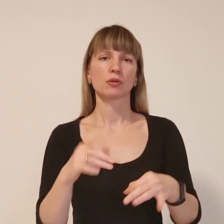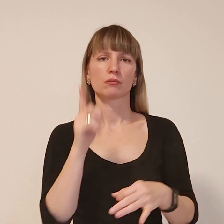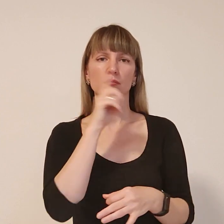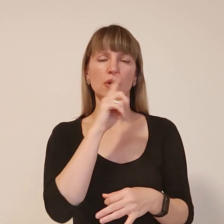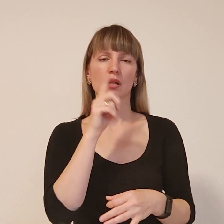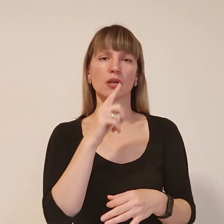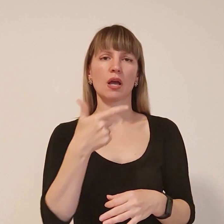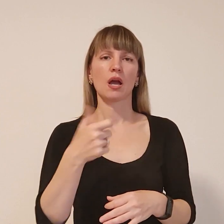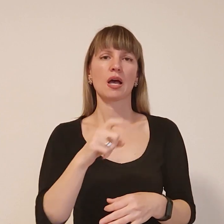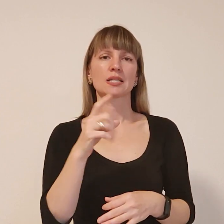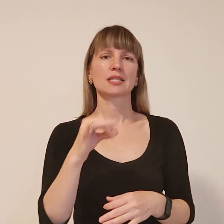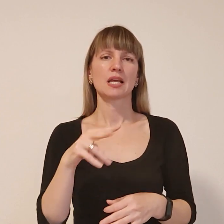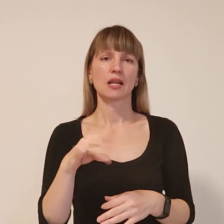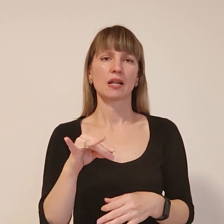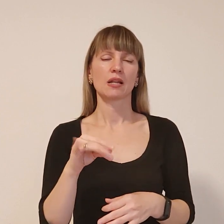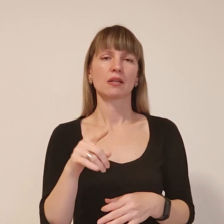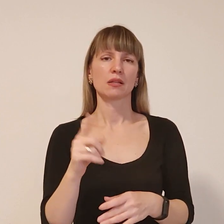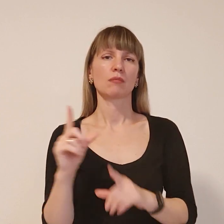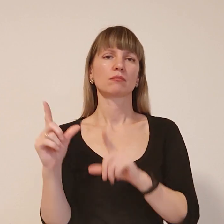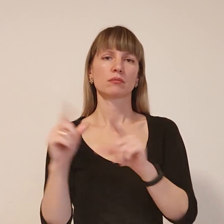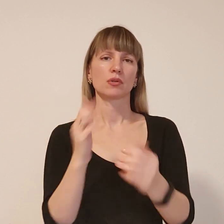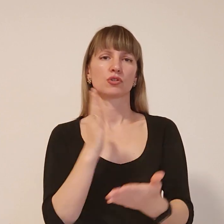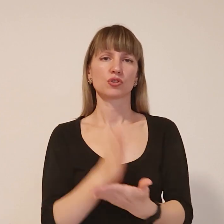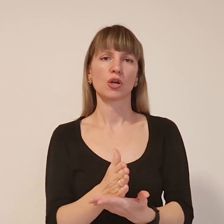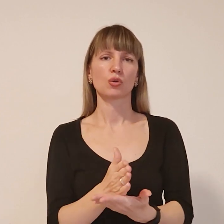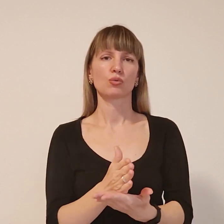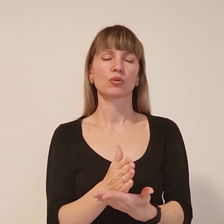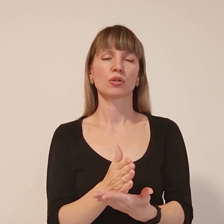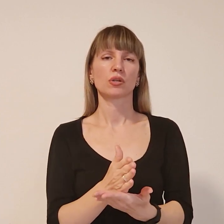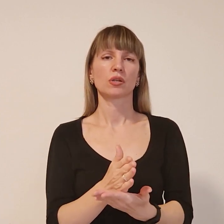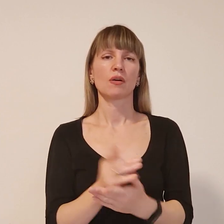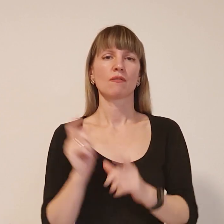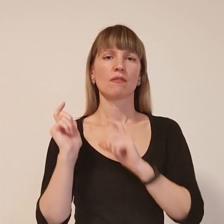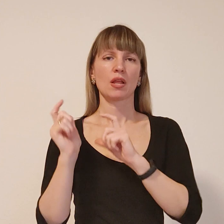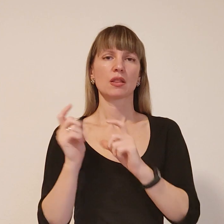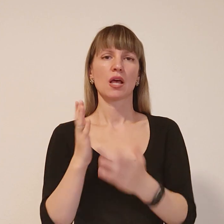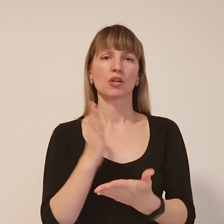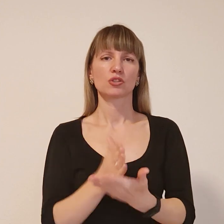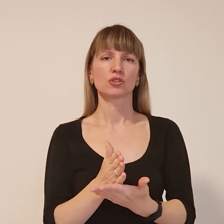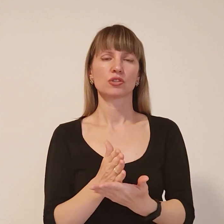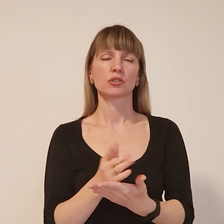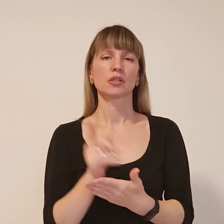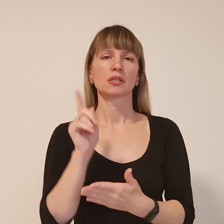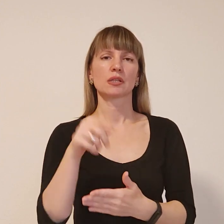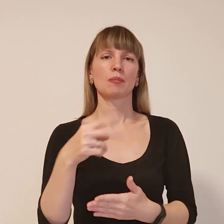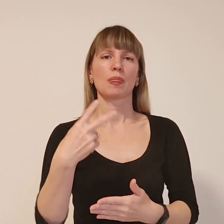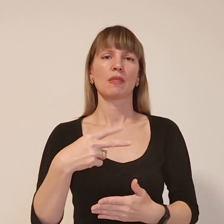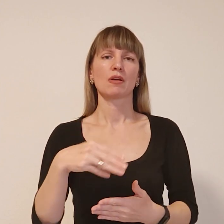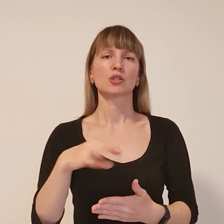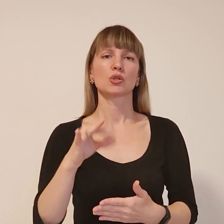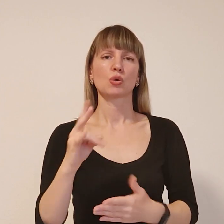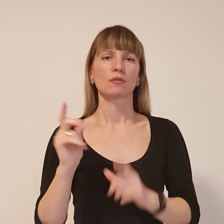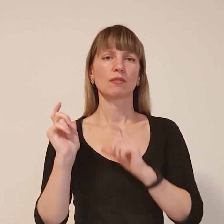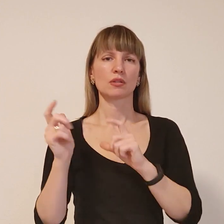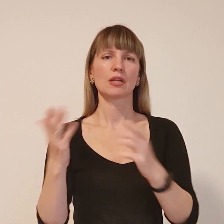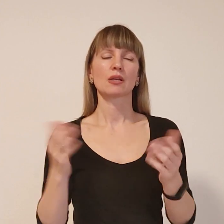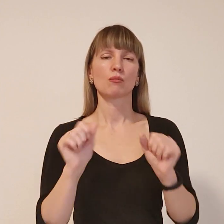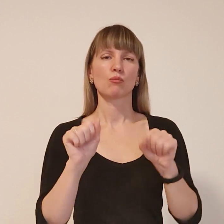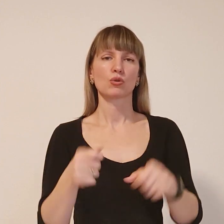газелі, вони проїжджають, вантажні автомобілі, по 20 тонну вантажу, які можуть перевозити,